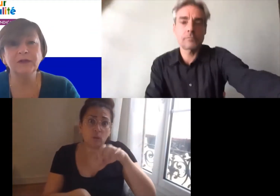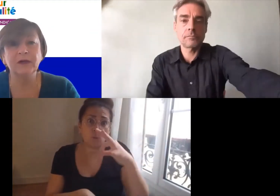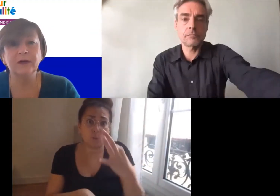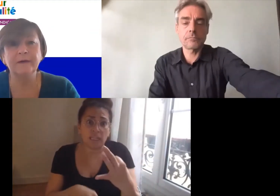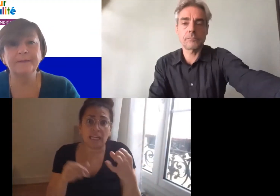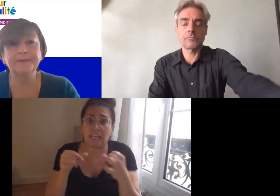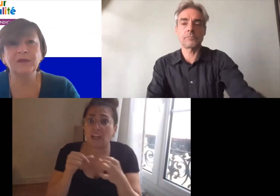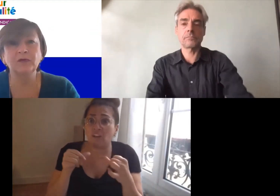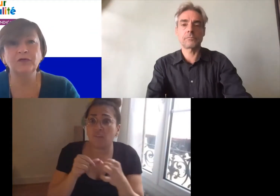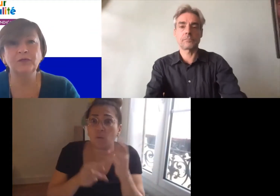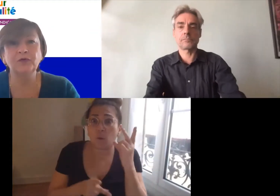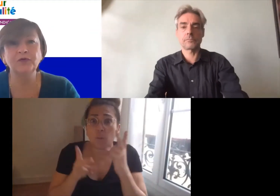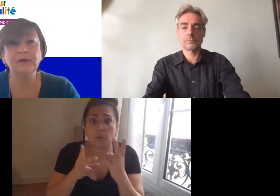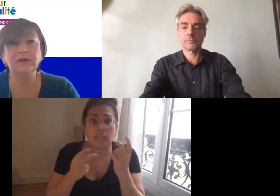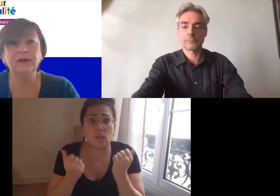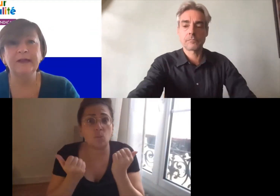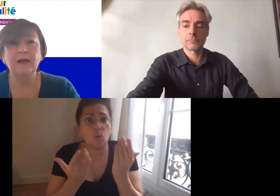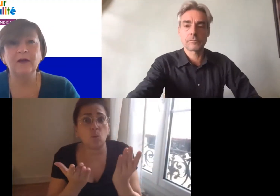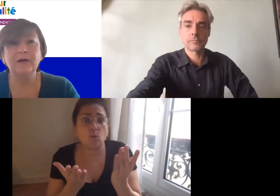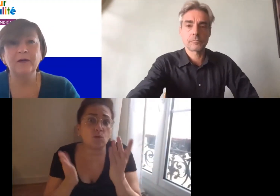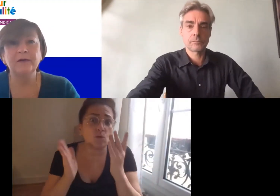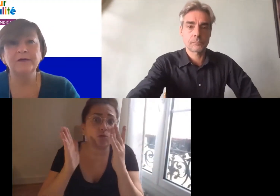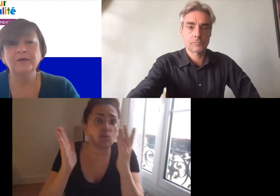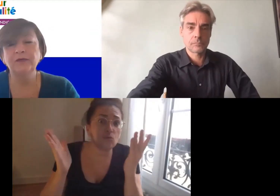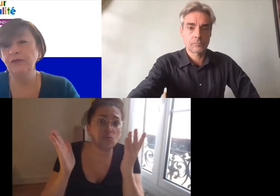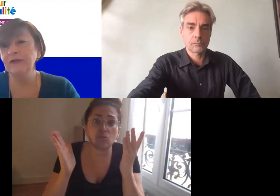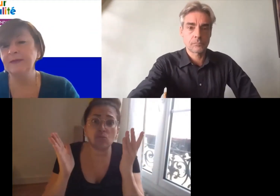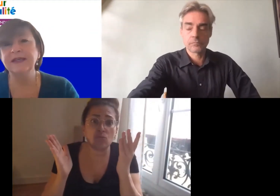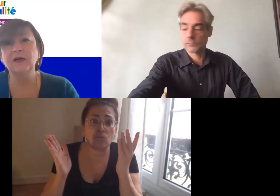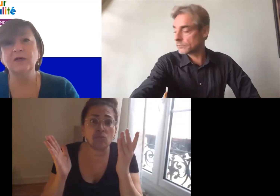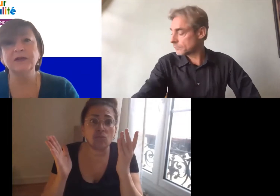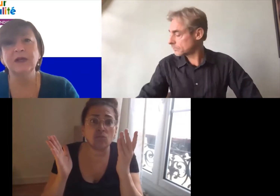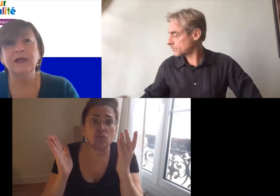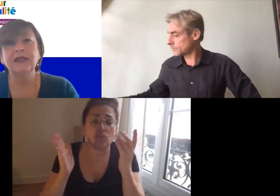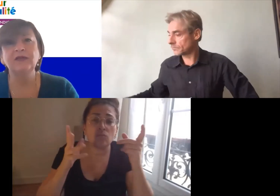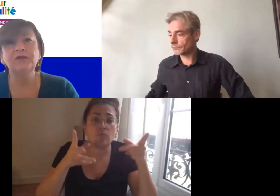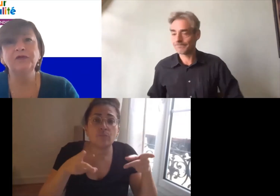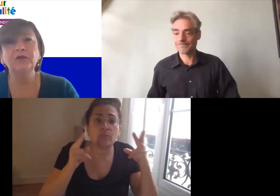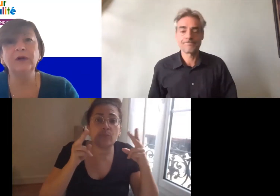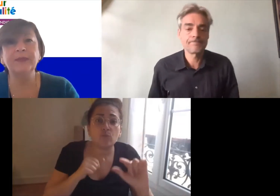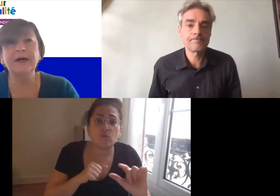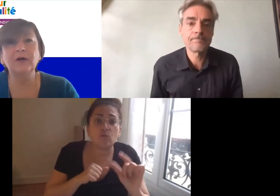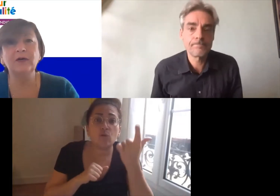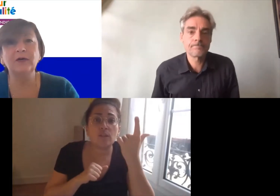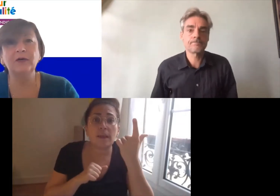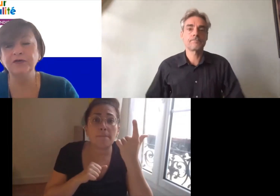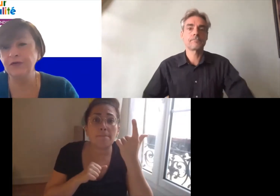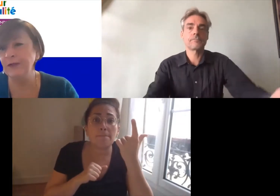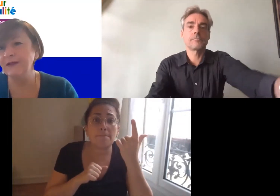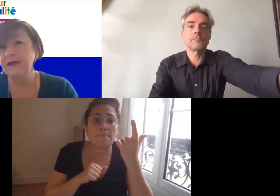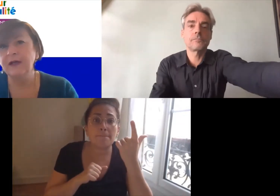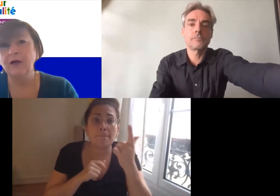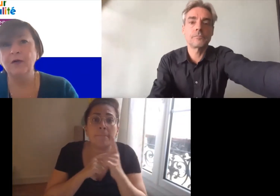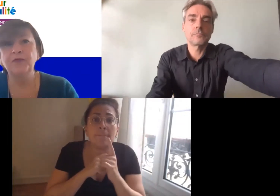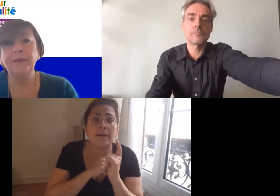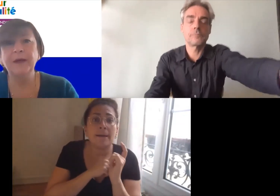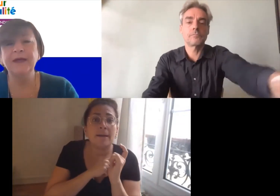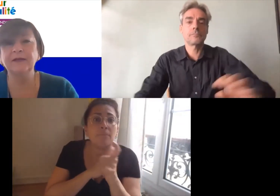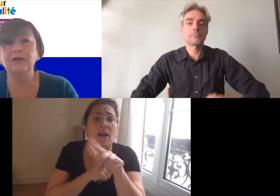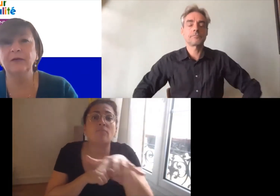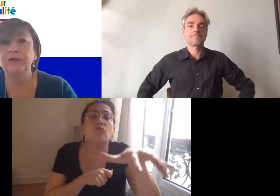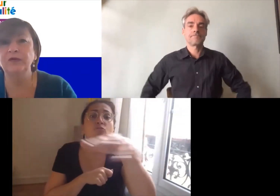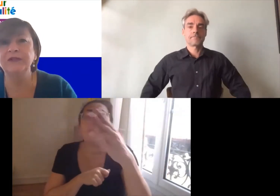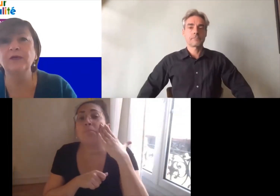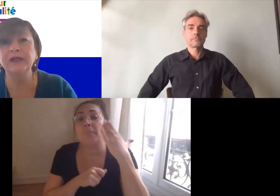propose de poursuivre une deuxième séquence et nous vous donnerons la parole ensuite pour